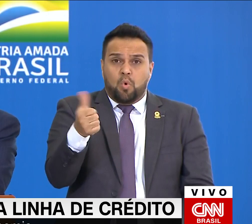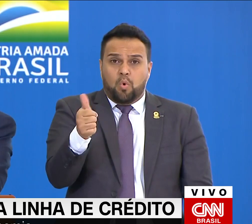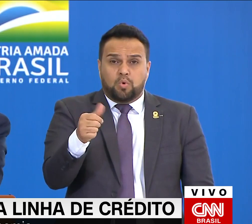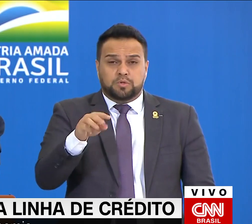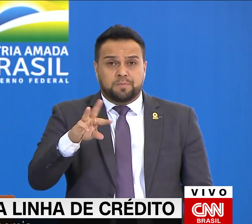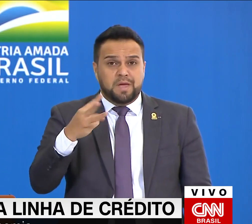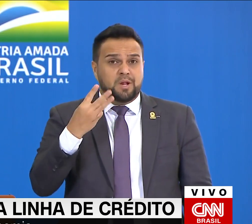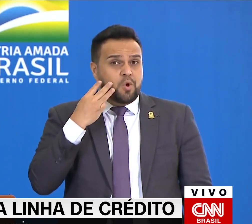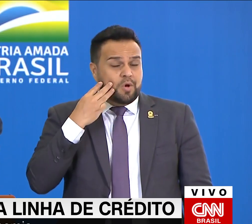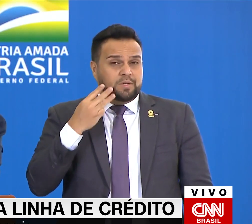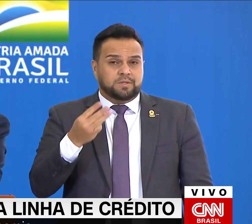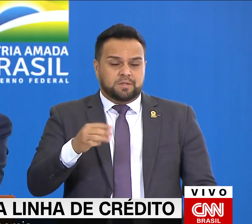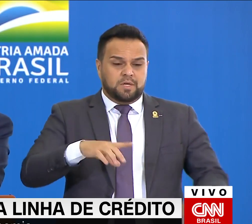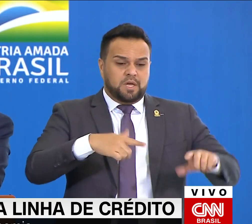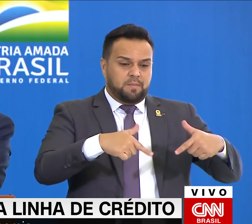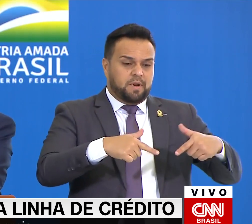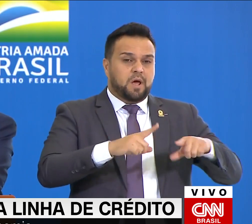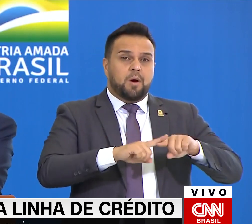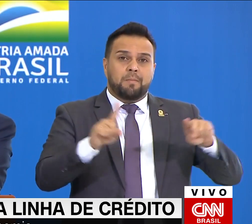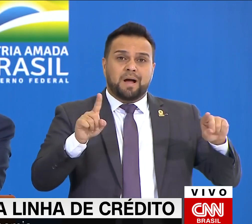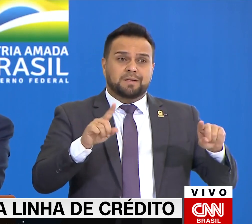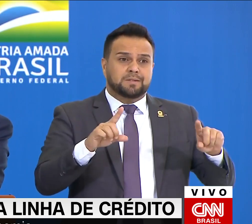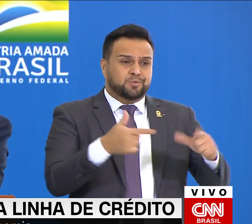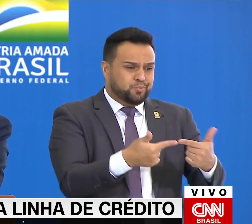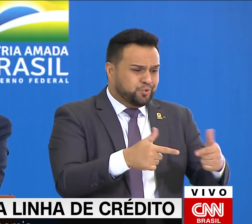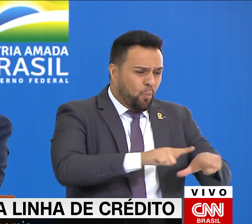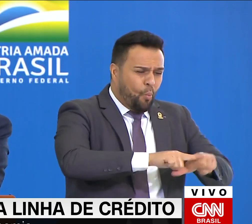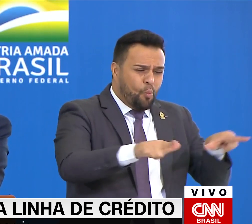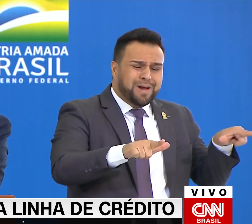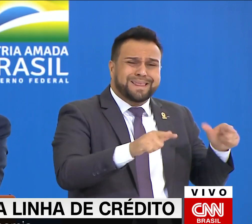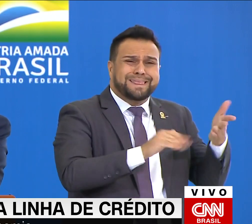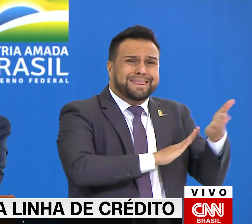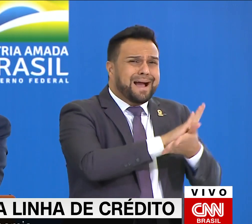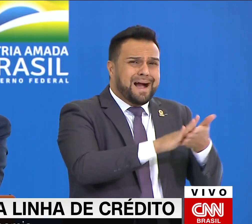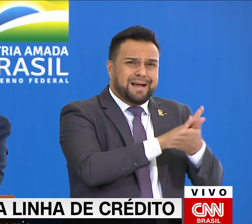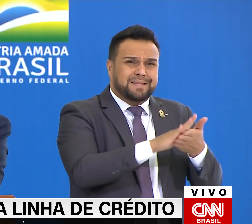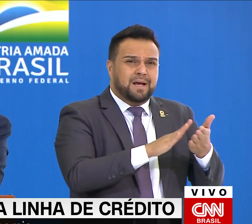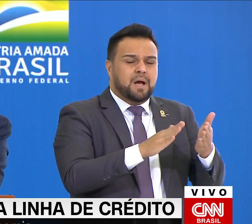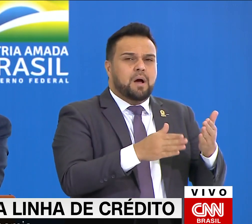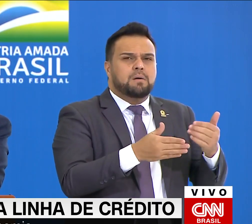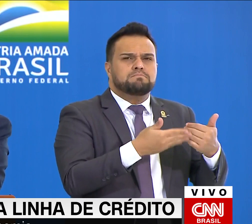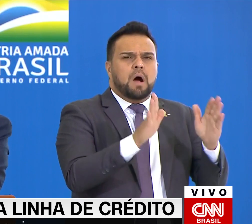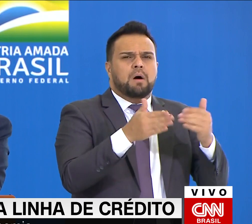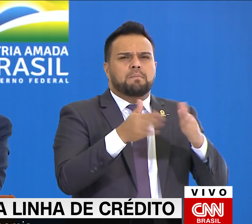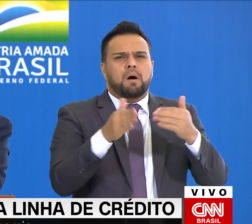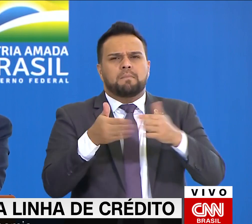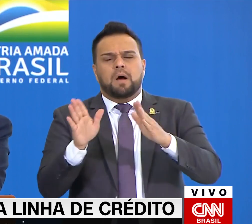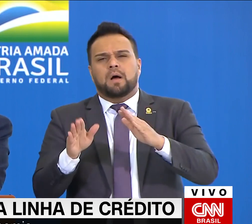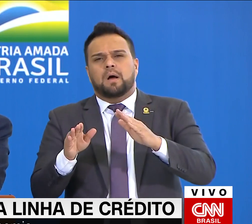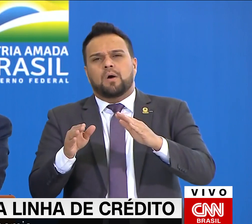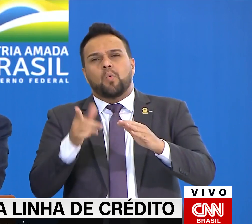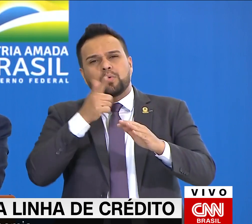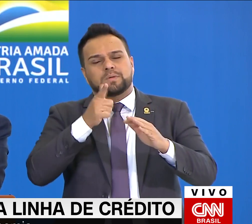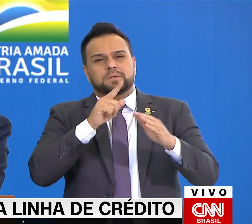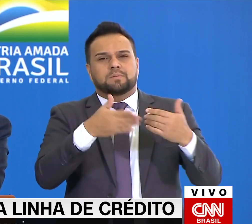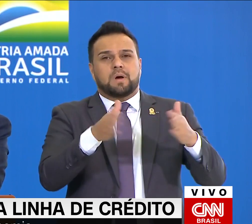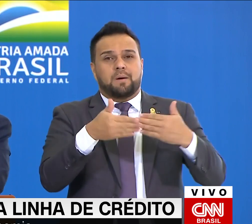nós criamos do fundo do poço, até agora, praticamente 3 milhões.